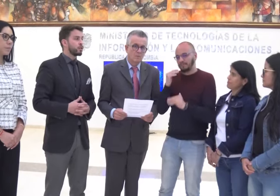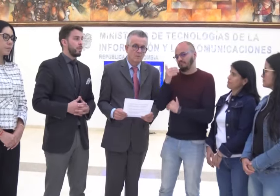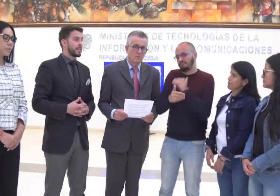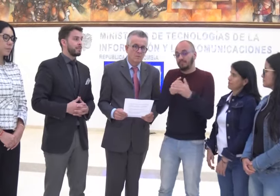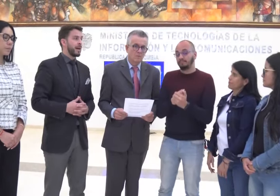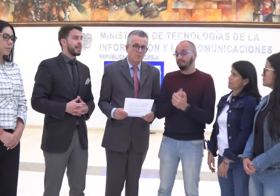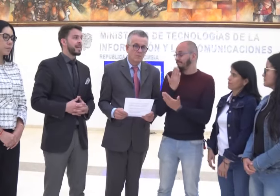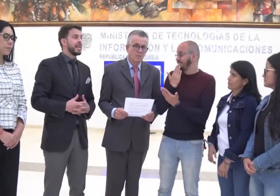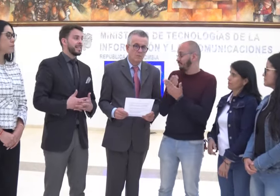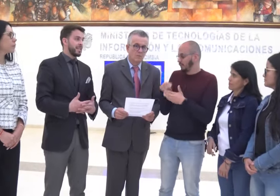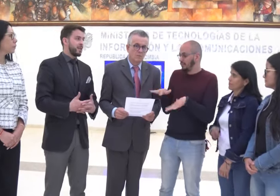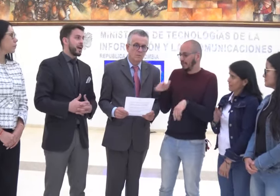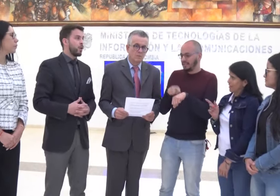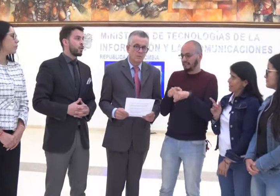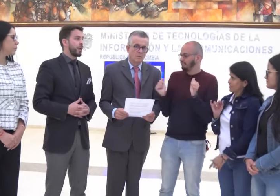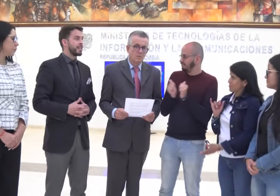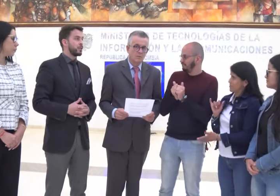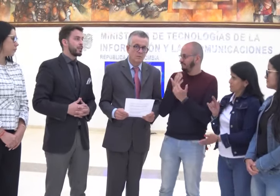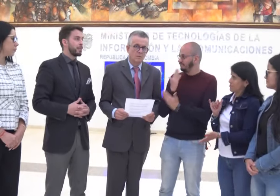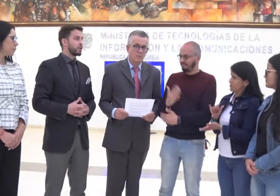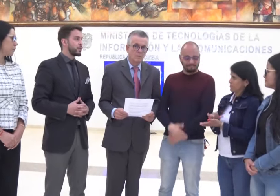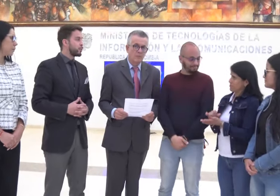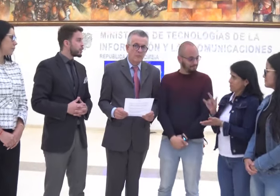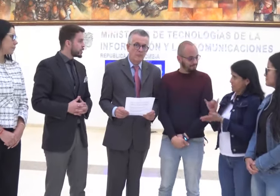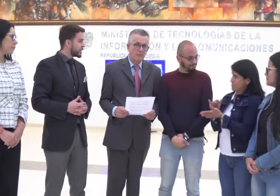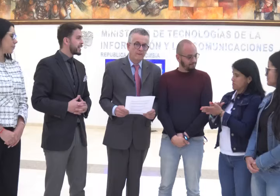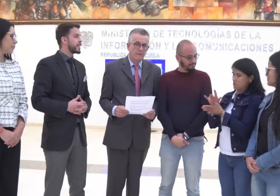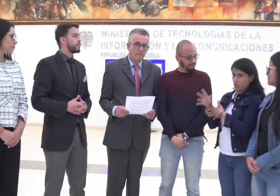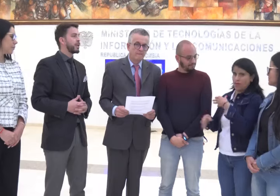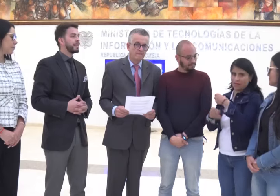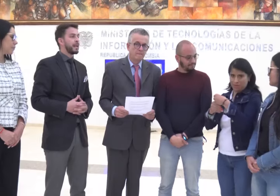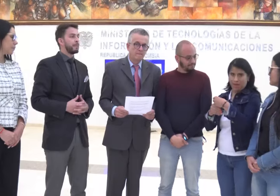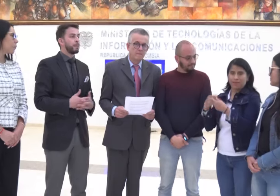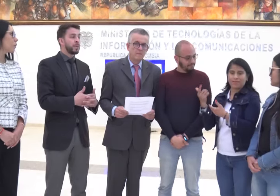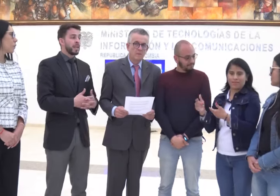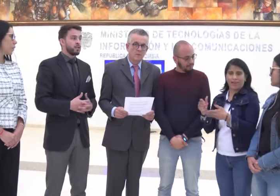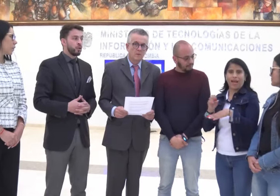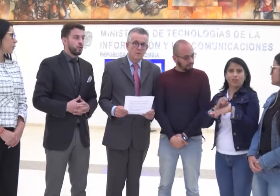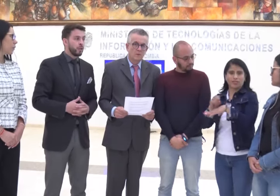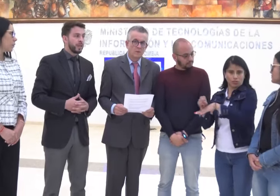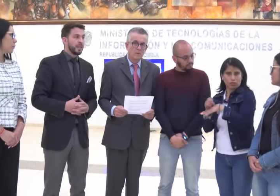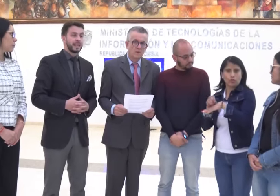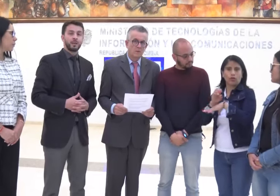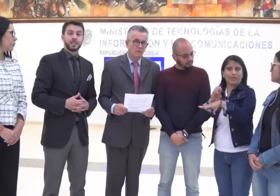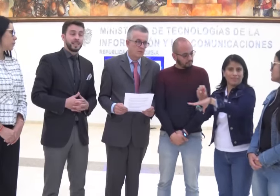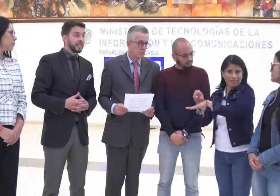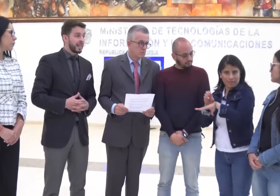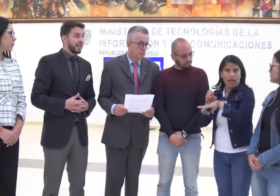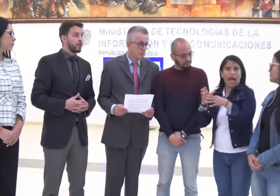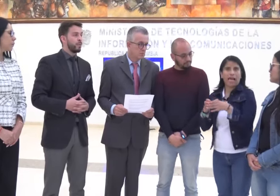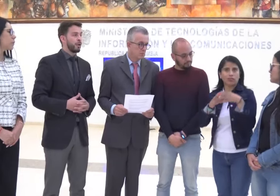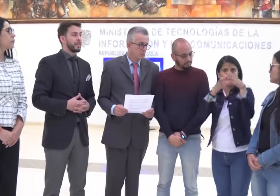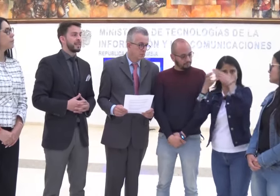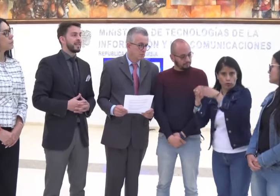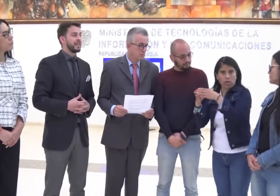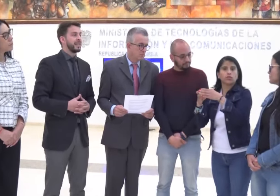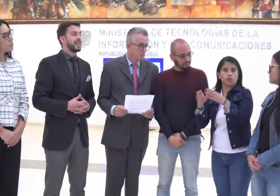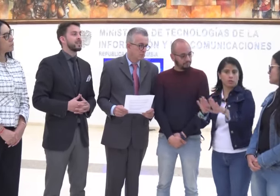o más semanas se lleve a cabo con éxito este proceso. Muchas gracias por el tiempo. Yo quiero decir que como representante de las